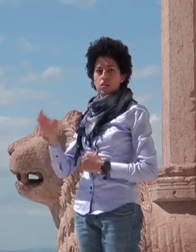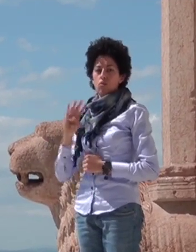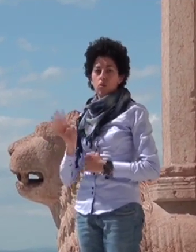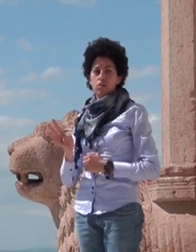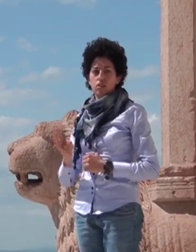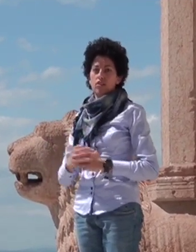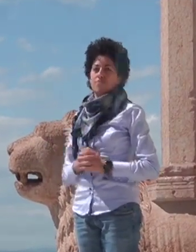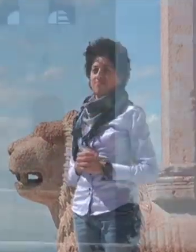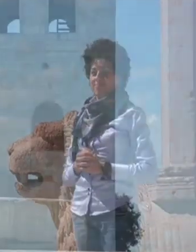All